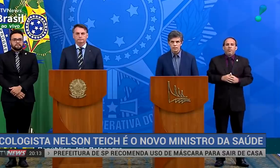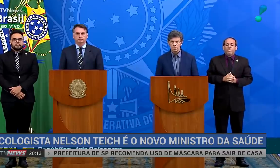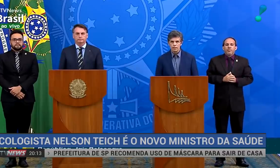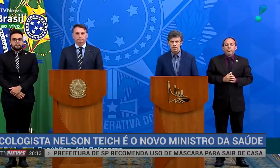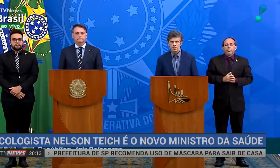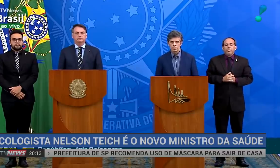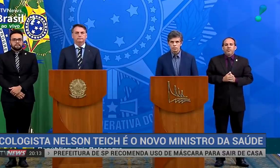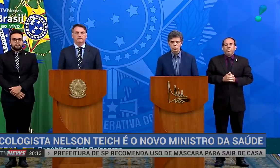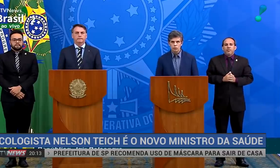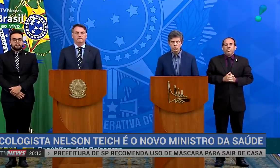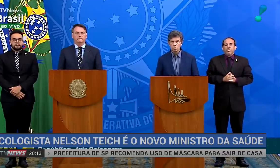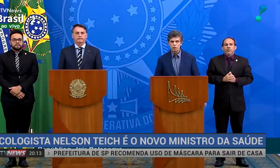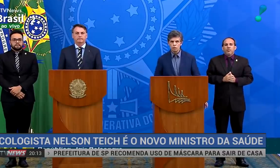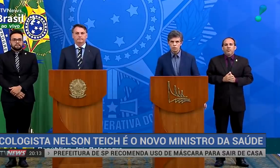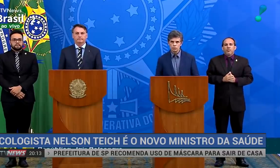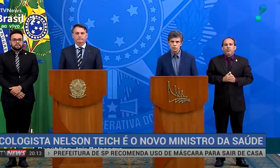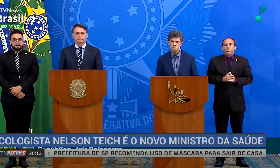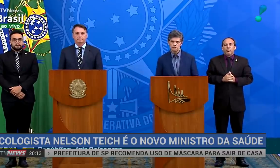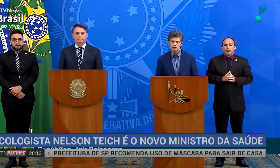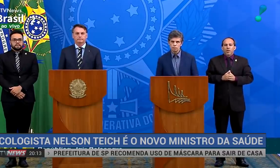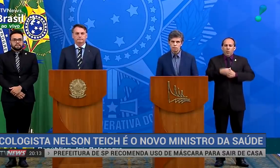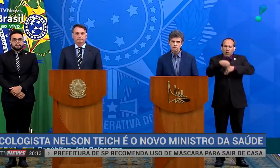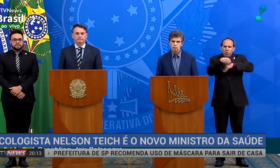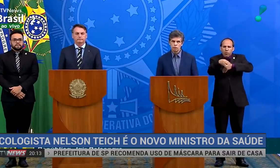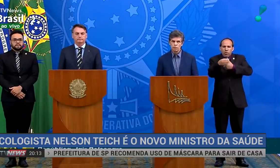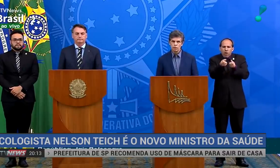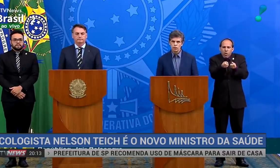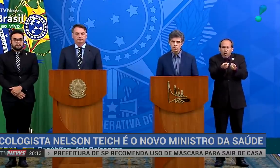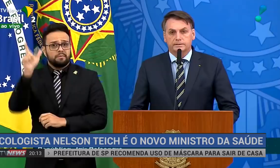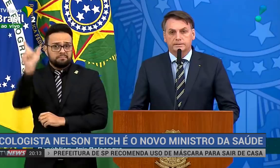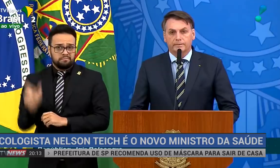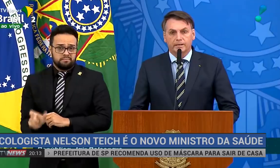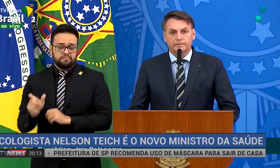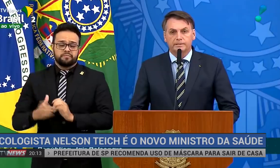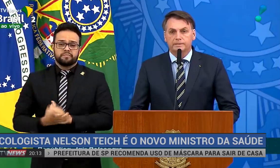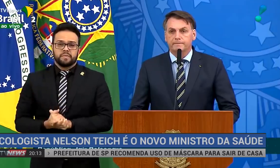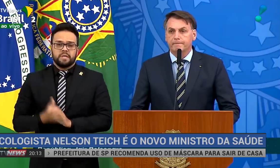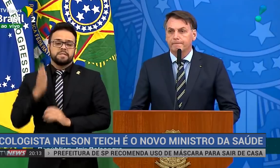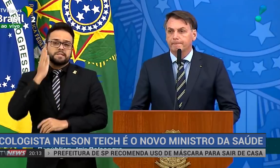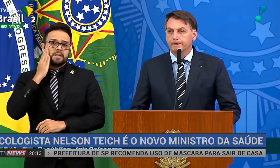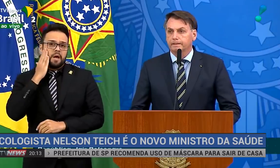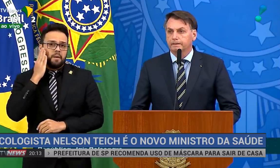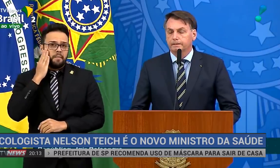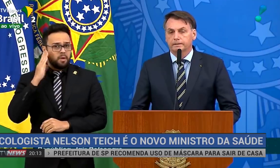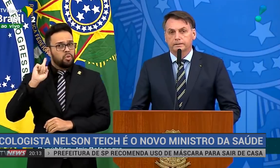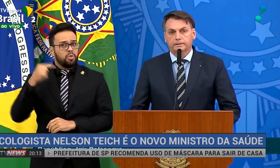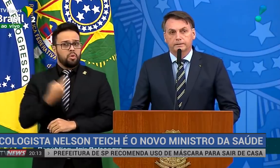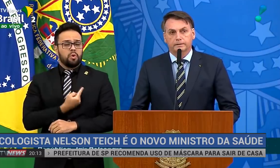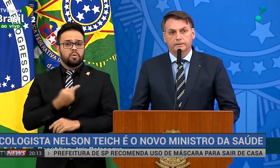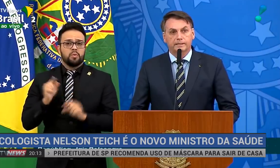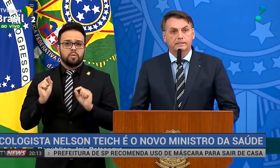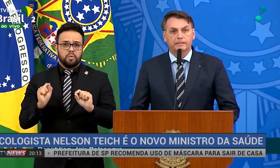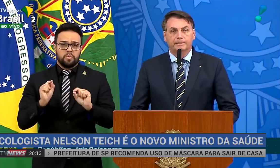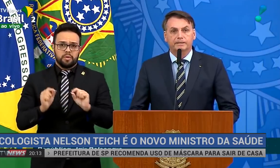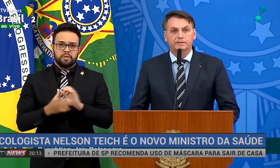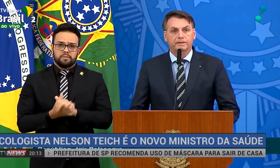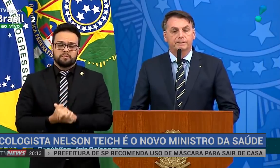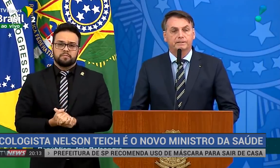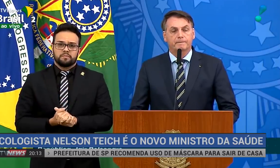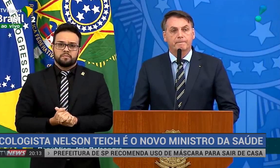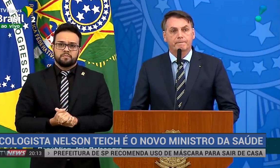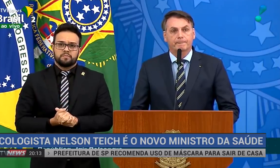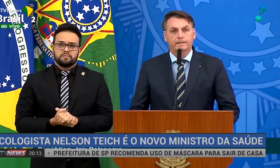isolamento vertical, em que apenas os grupos de risco ficam isolados. E esse foi o principal ponto de divergência entre